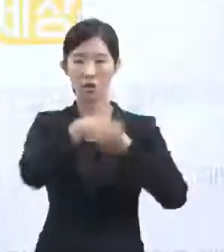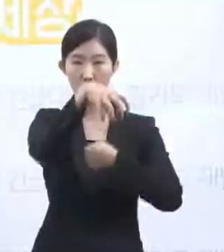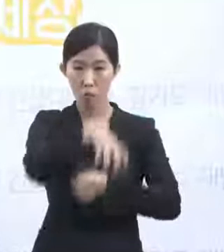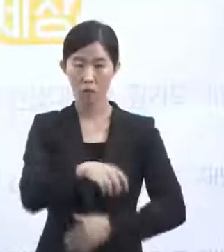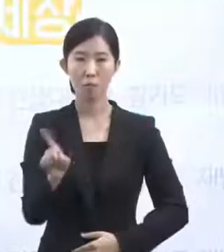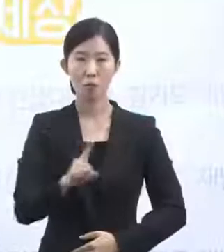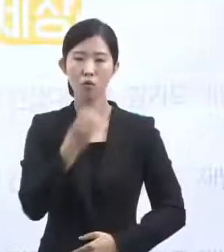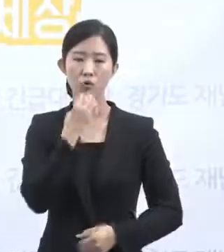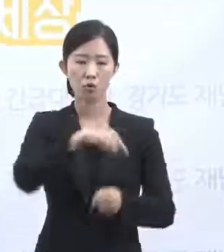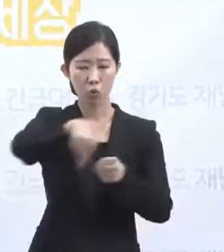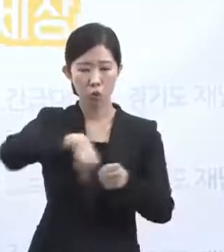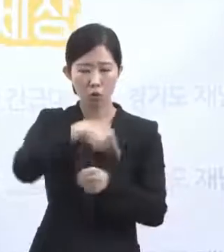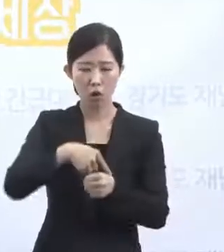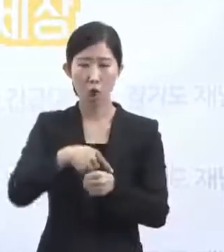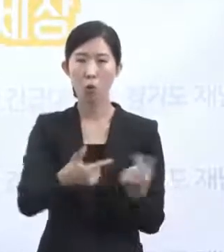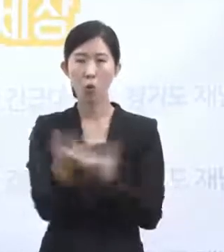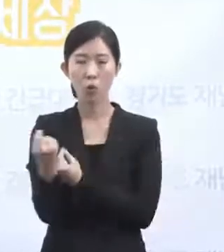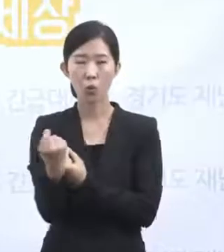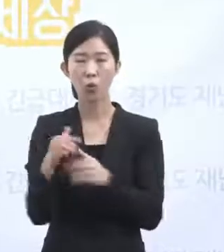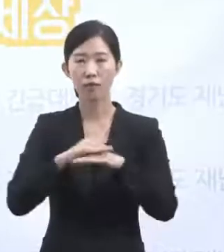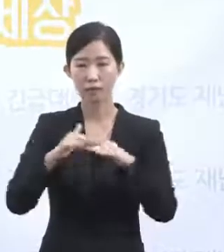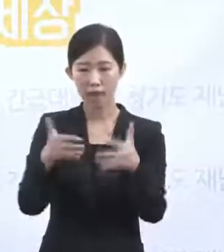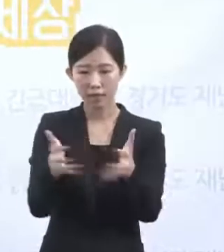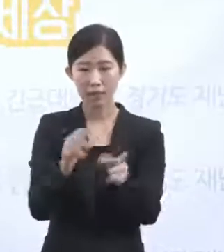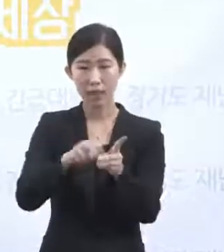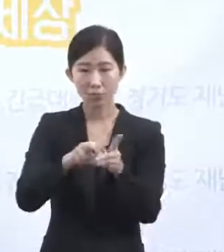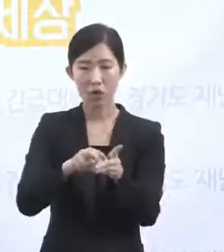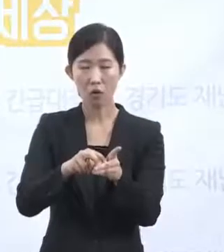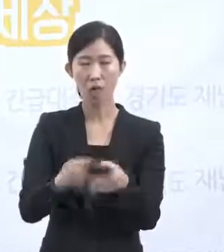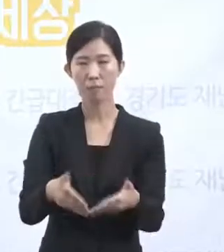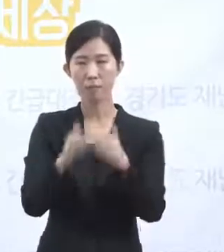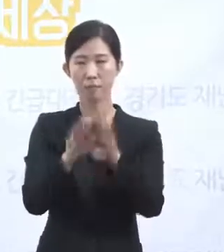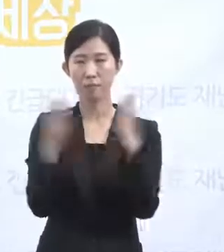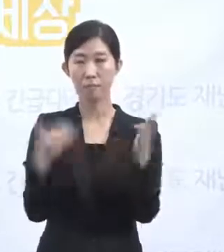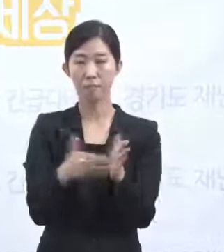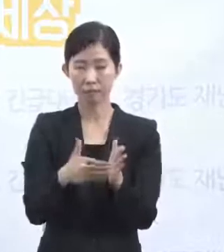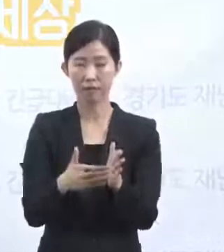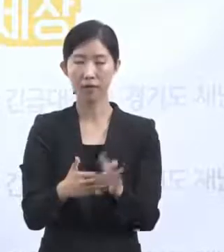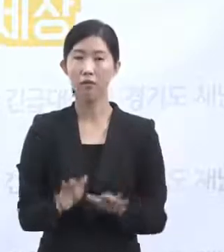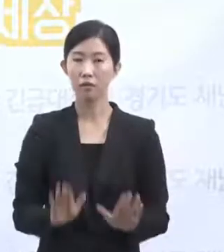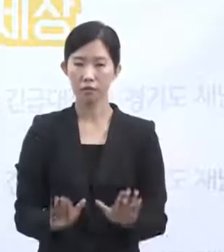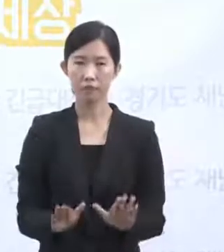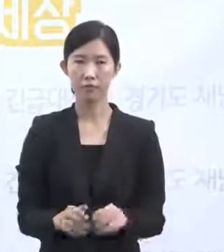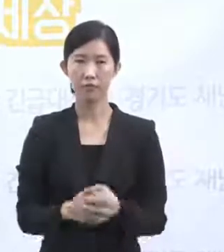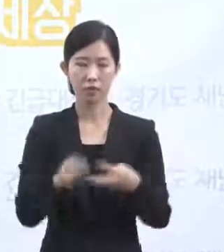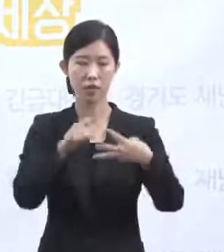공동대응센터가 개소되어 있고 가동 중입니다. 그래서 현재 이 3개 지방정부가